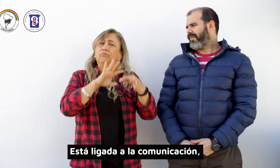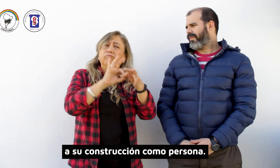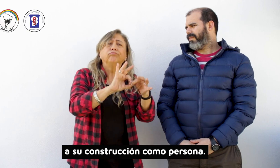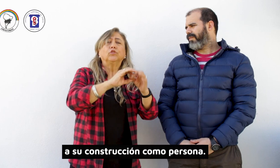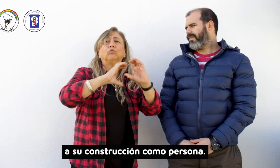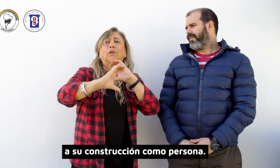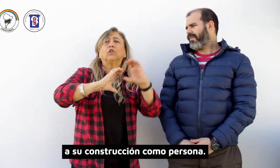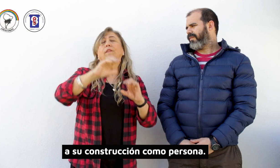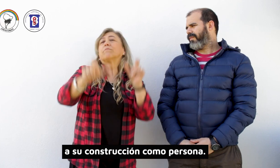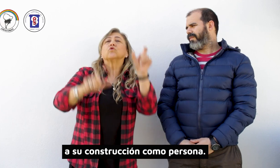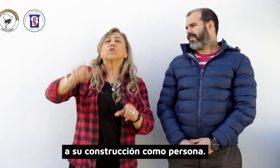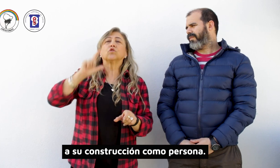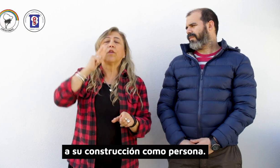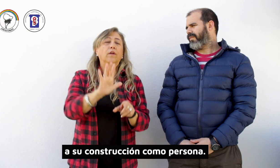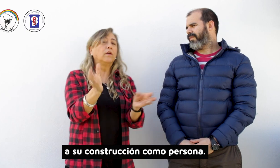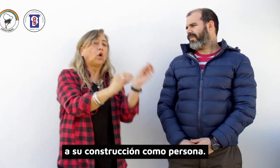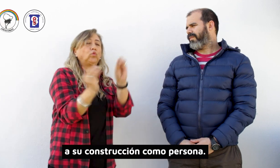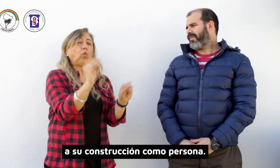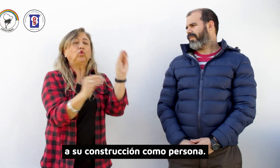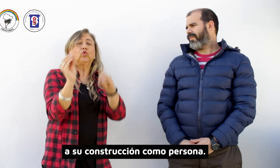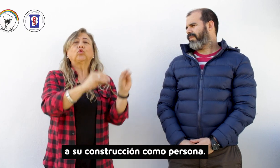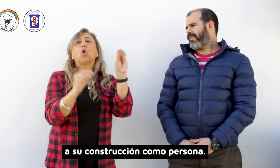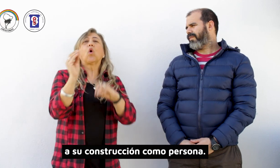a su construcción como persona.